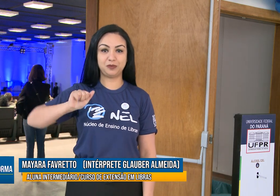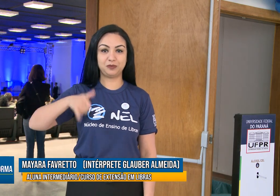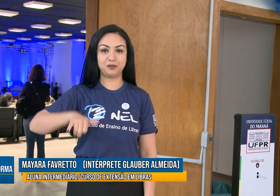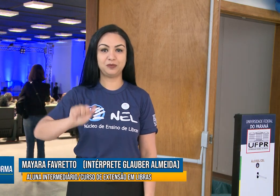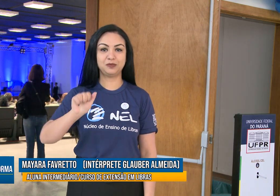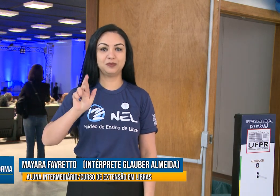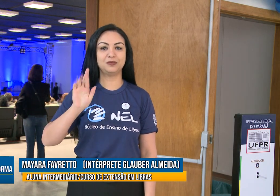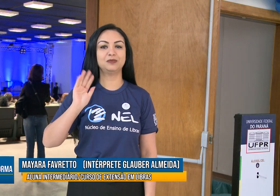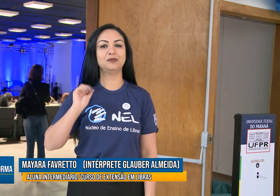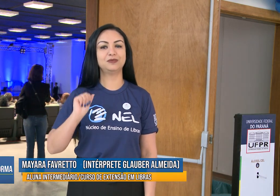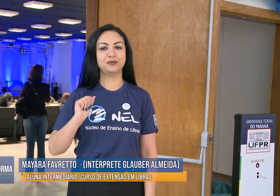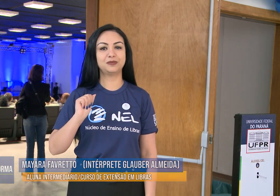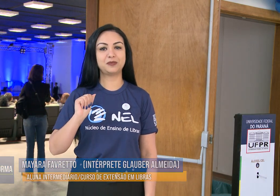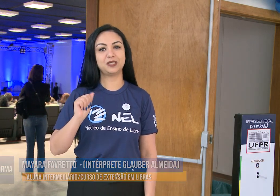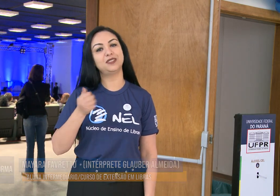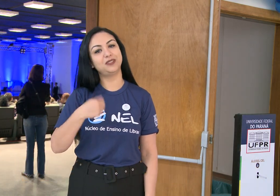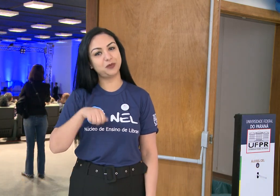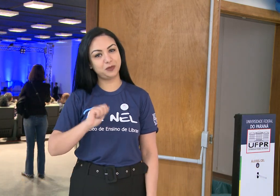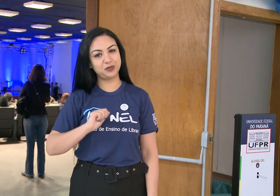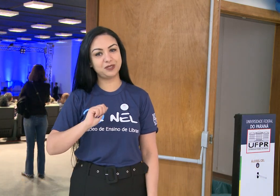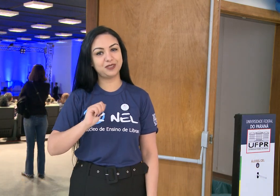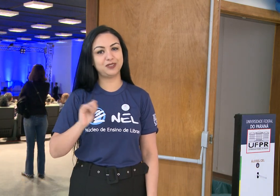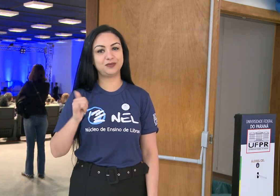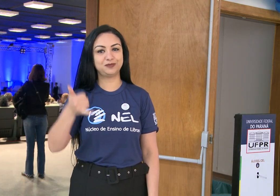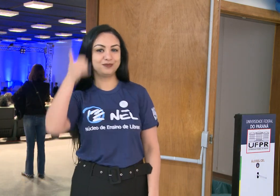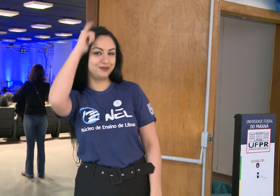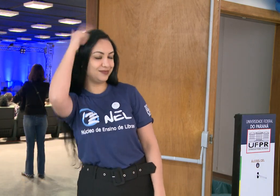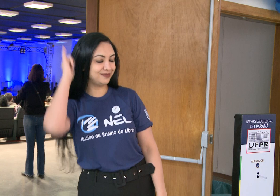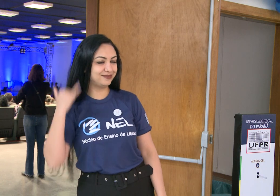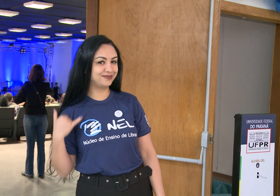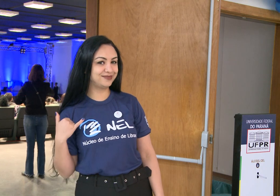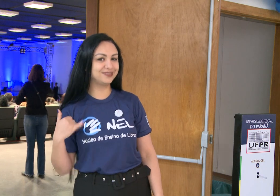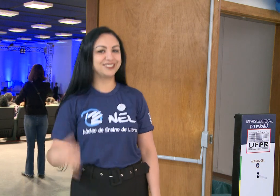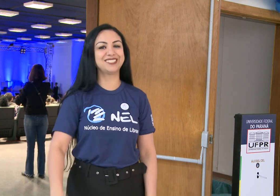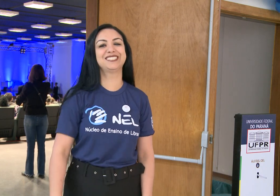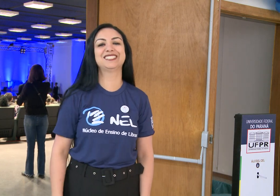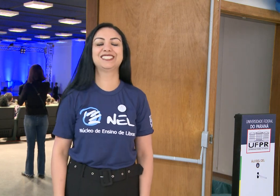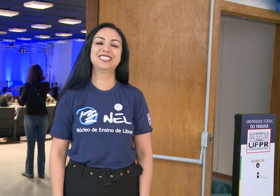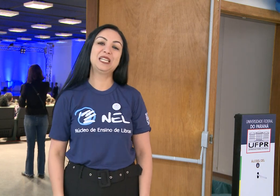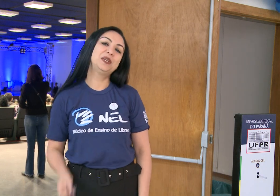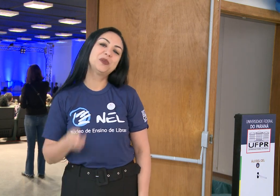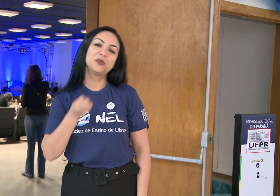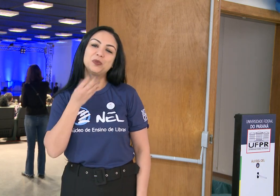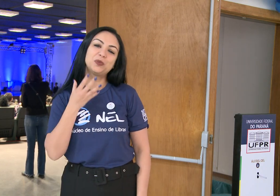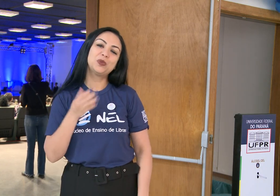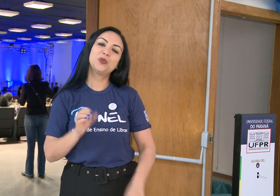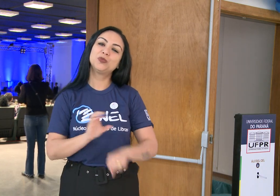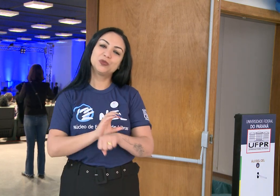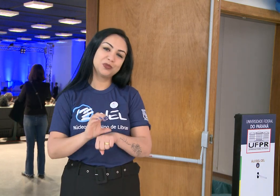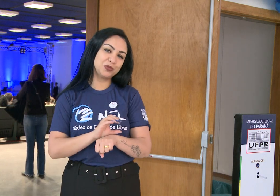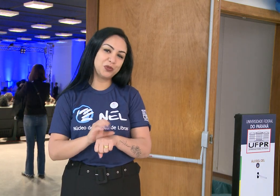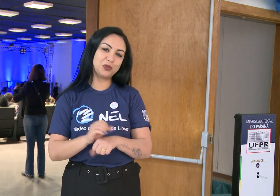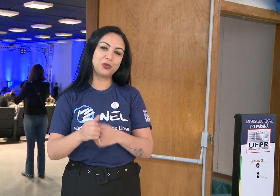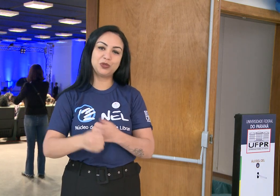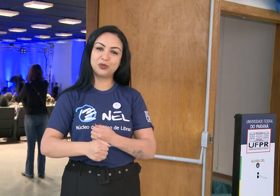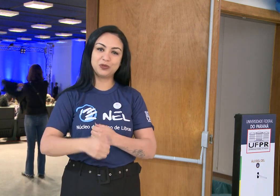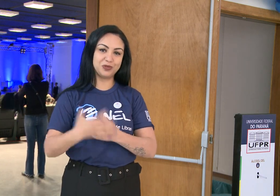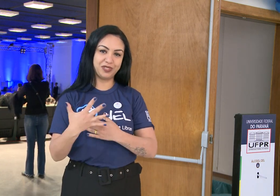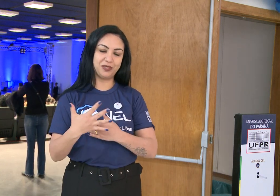Mayara. E meu sinal é esse. É muito bom o curso do NEO.